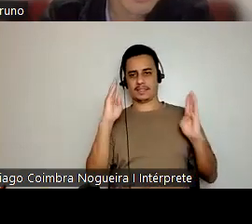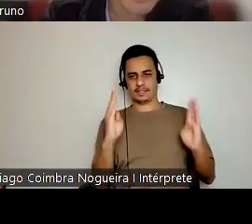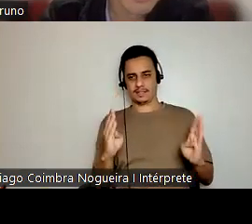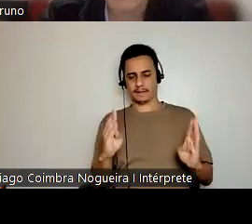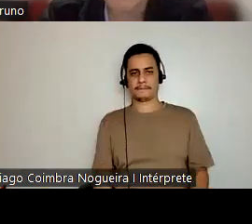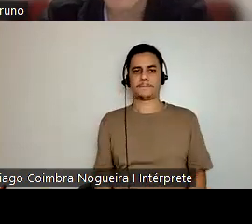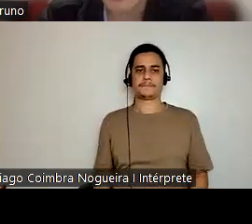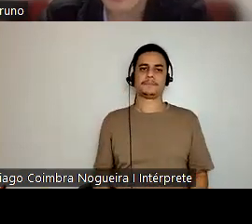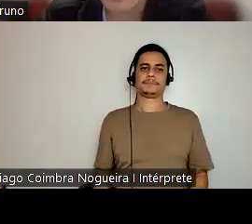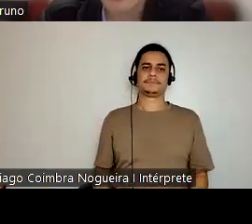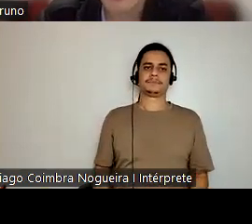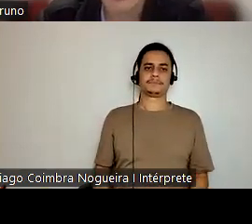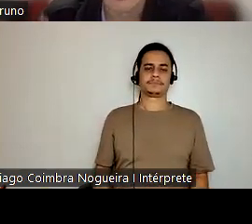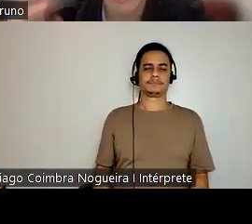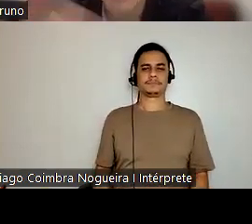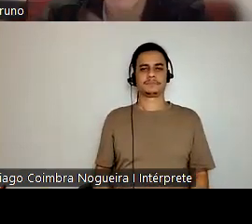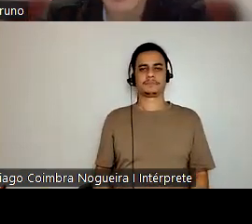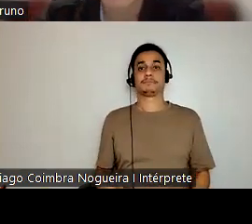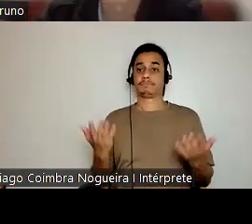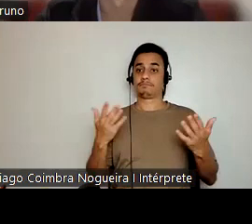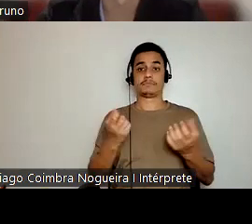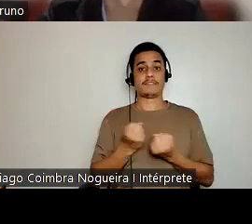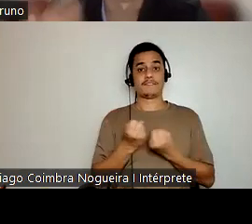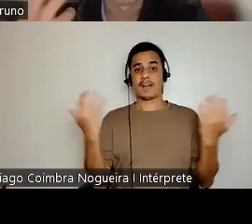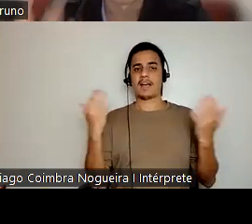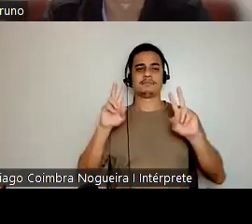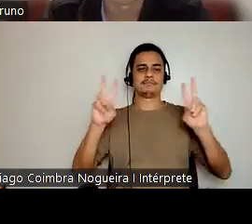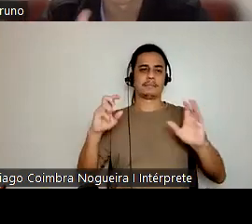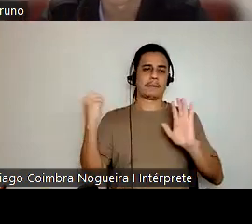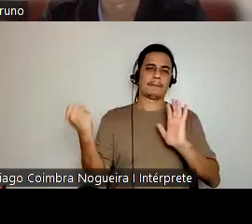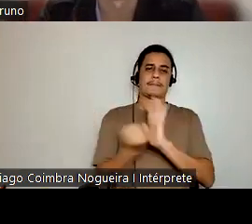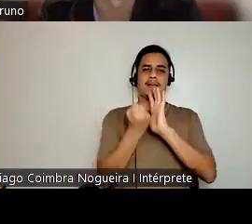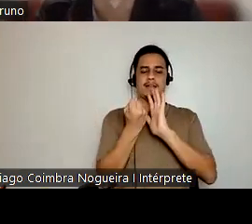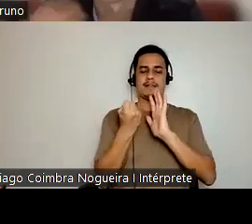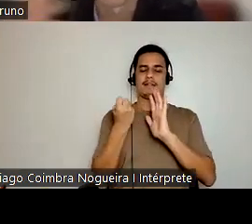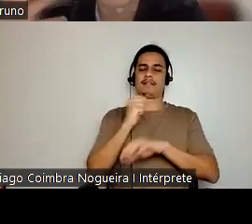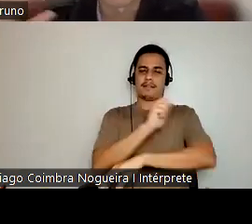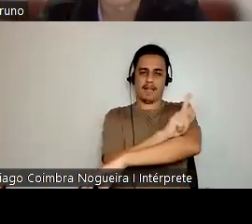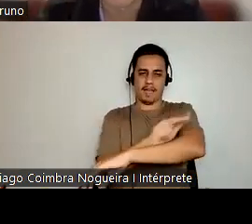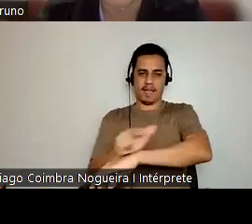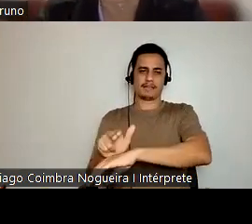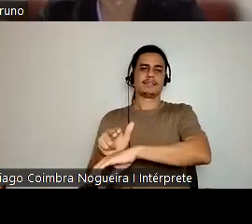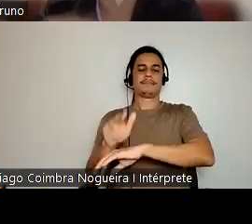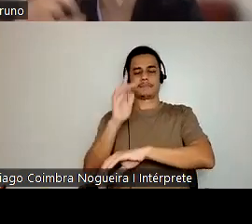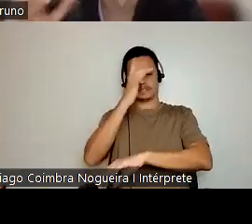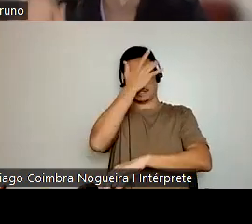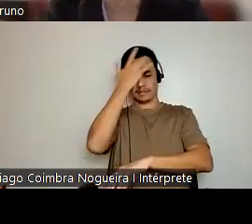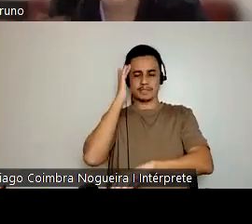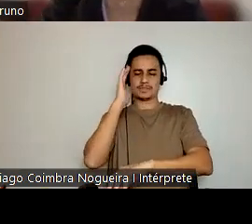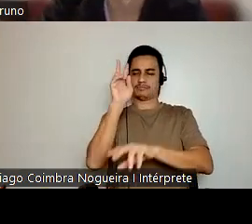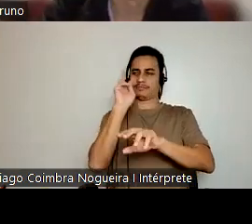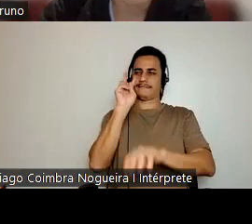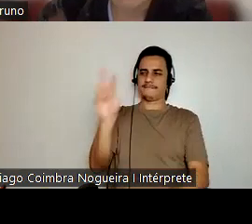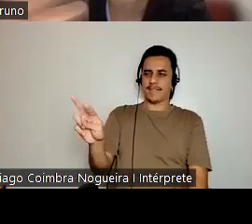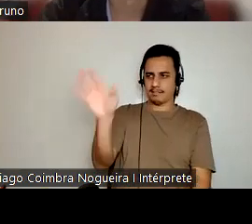e é muito essa questão das marcas raciais, dessa visualidade, as pessoas olharem e já